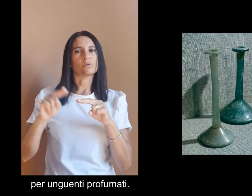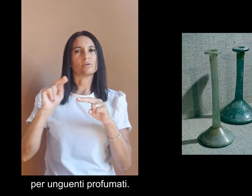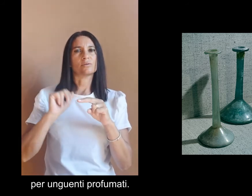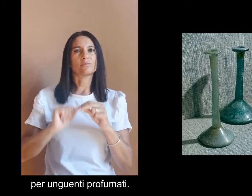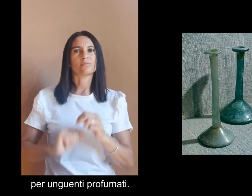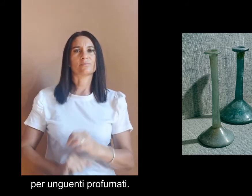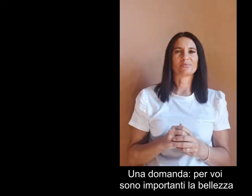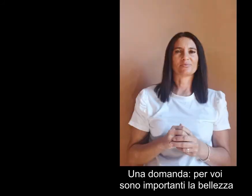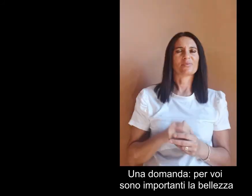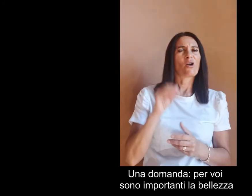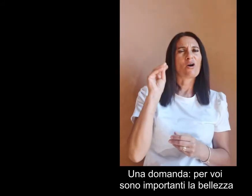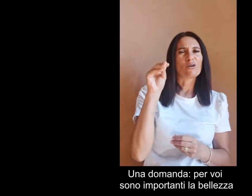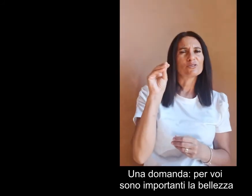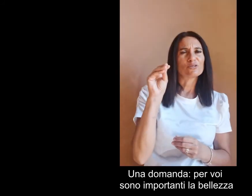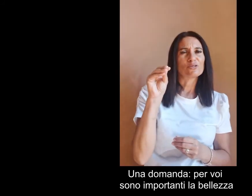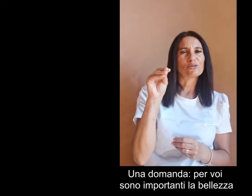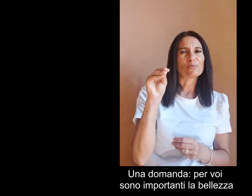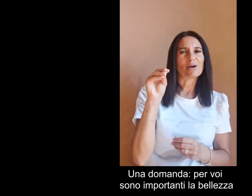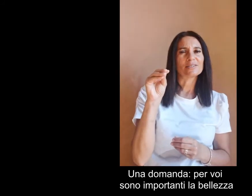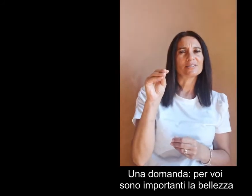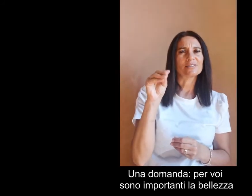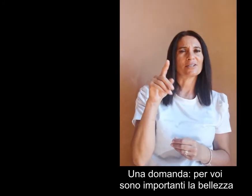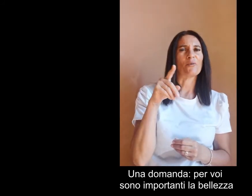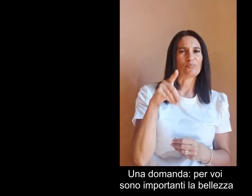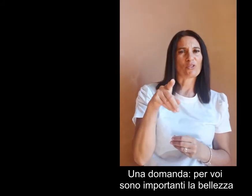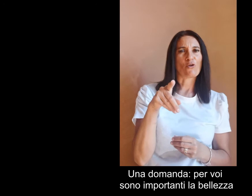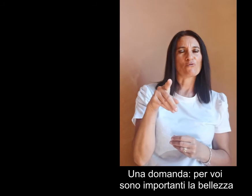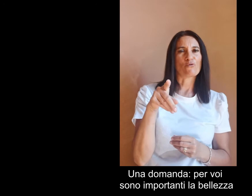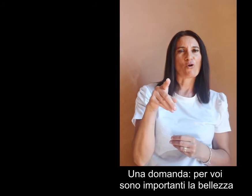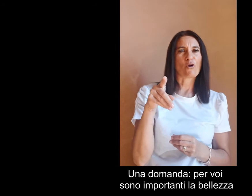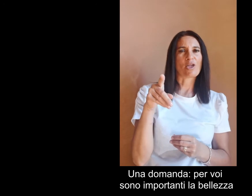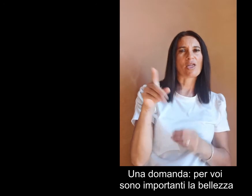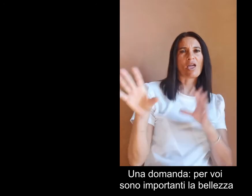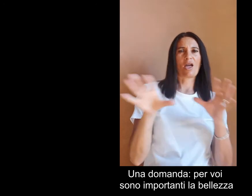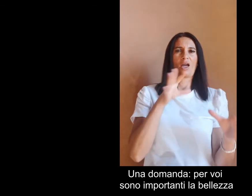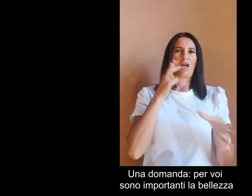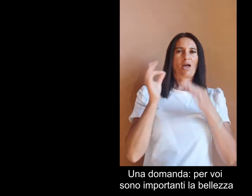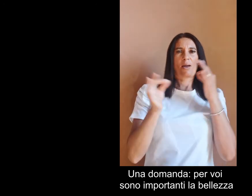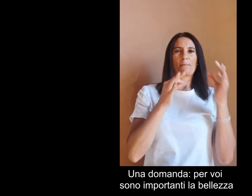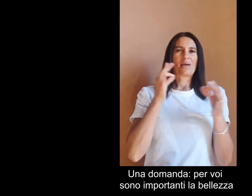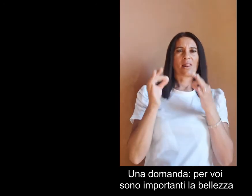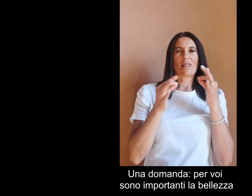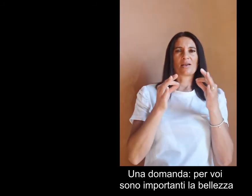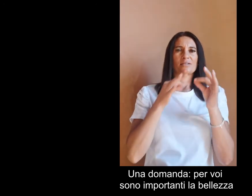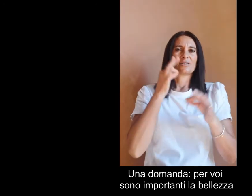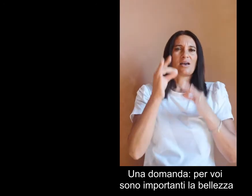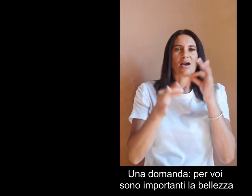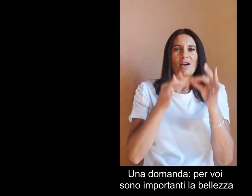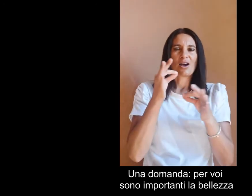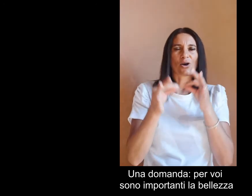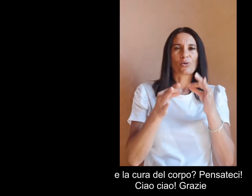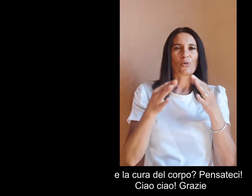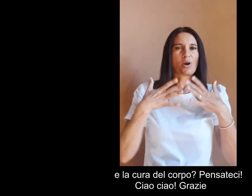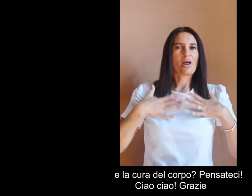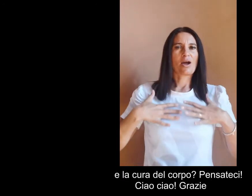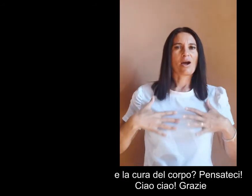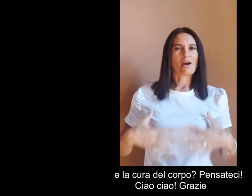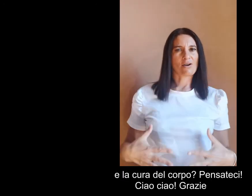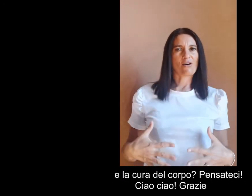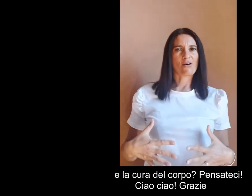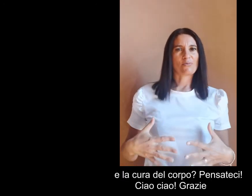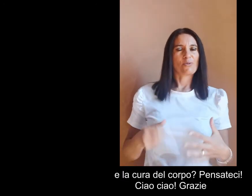profumati una domanda per voi sono sono importanti la